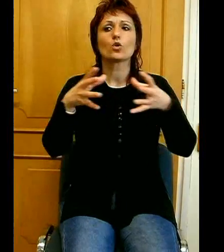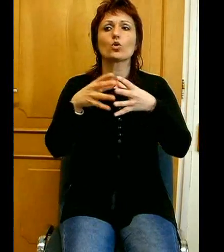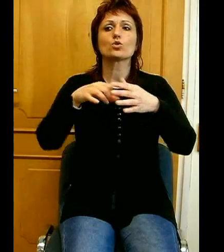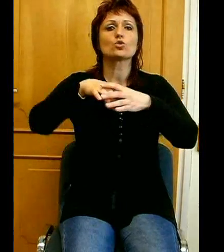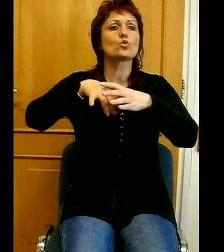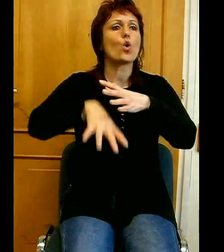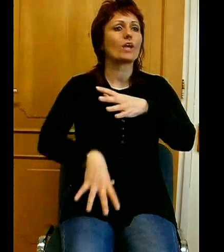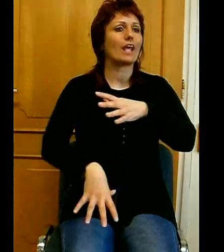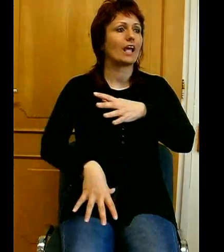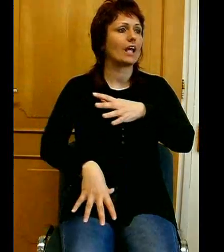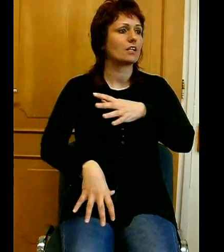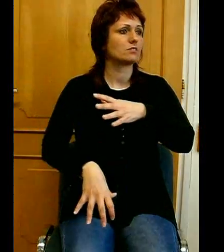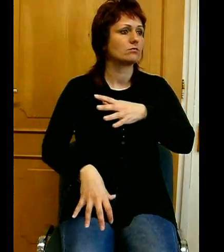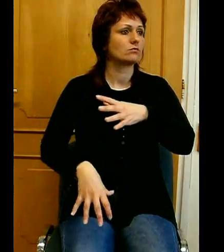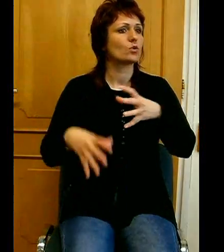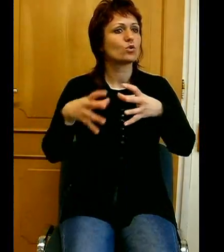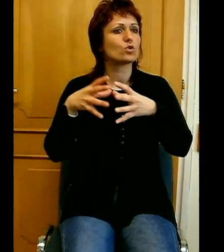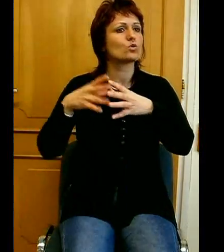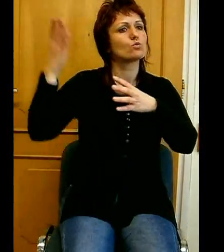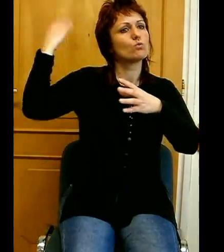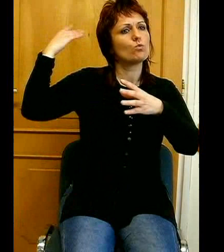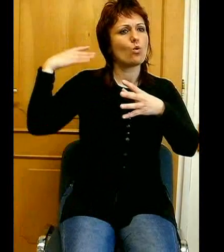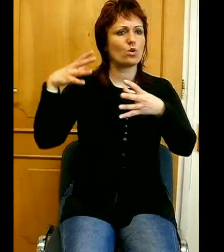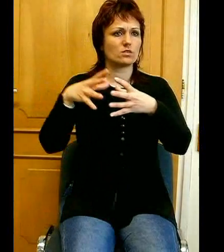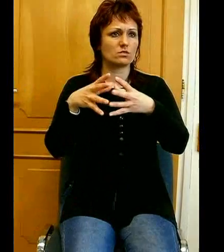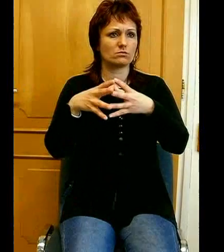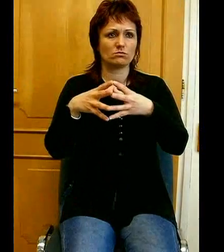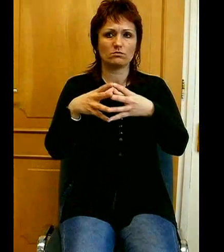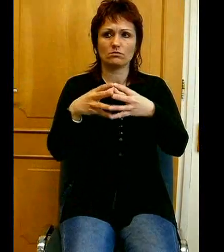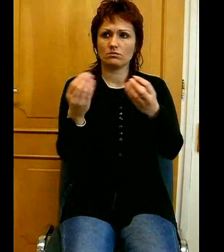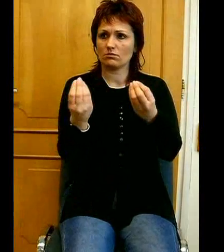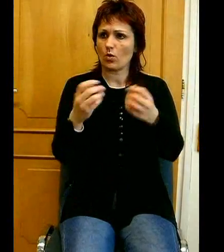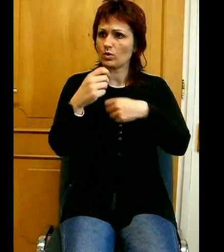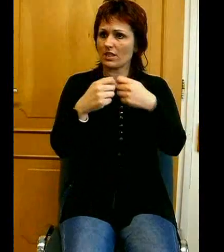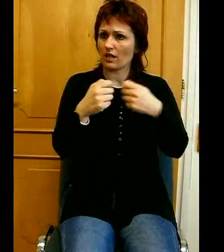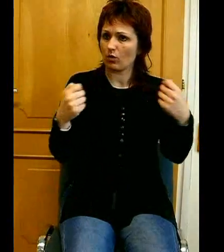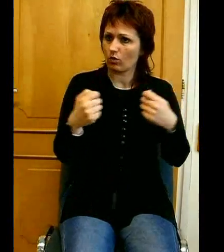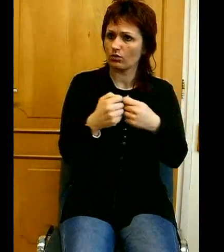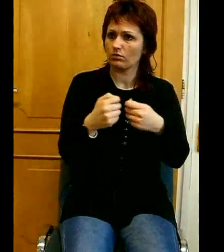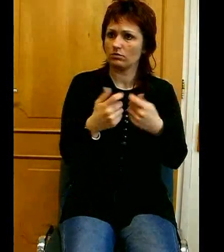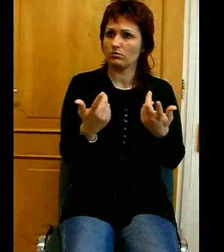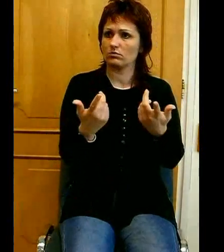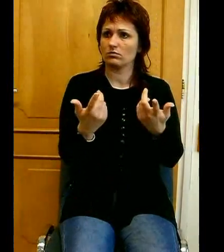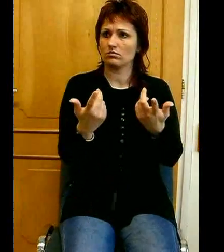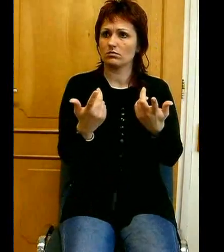közös múltat, ami összeközben működ. Ebből következik, a közös jelen a sorsunk,